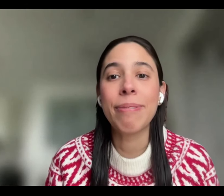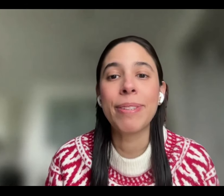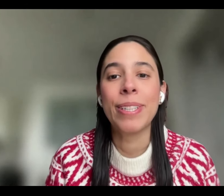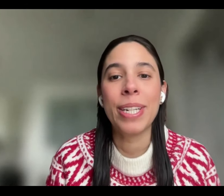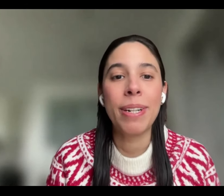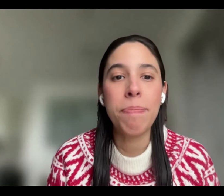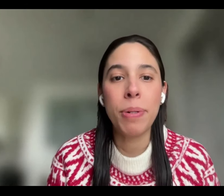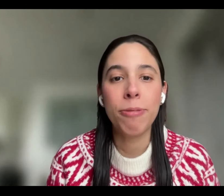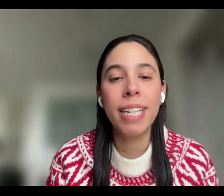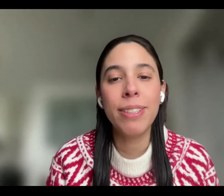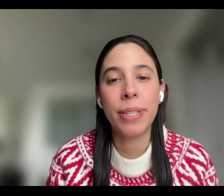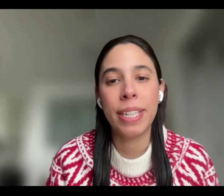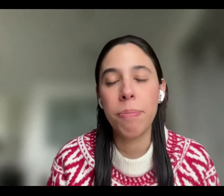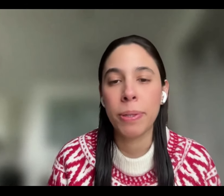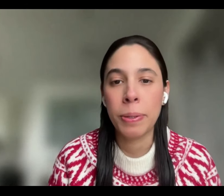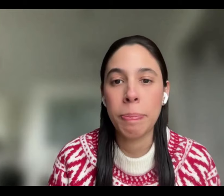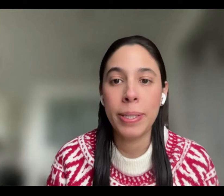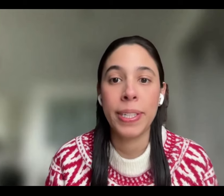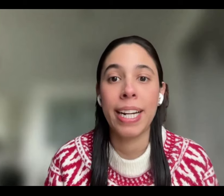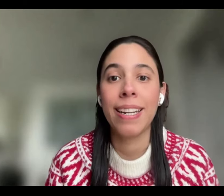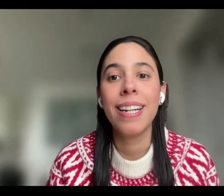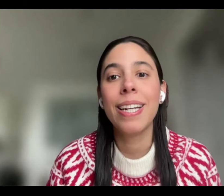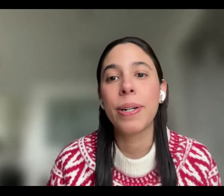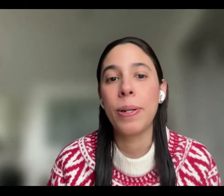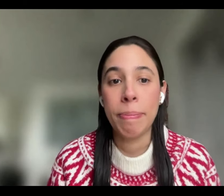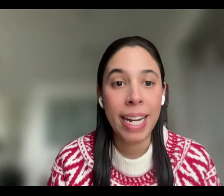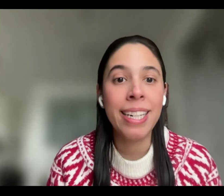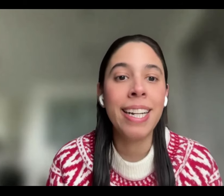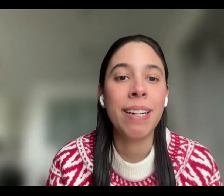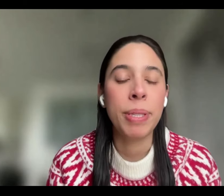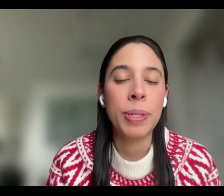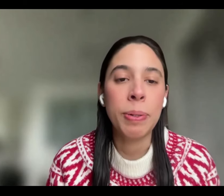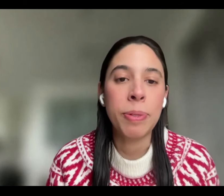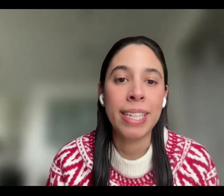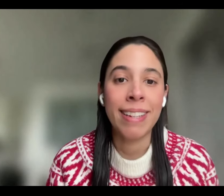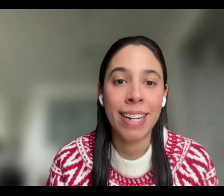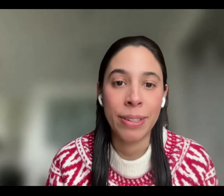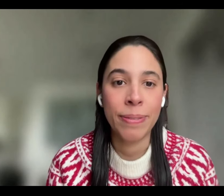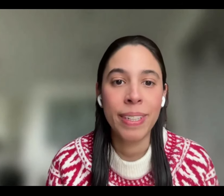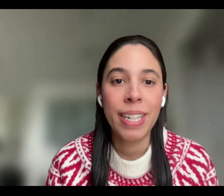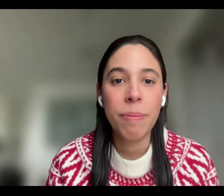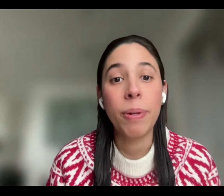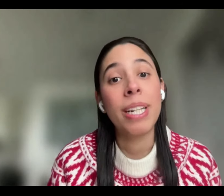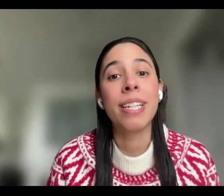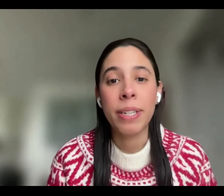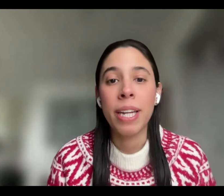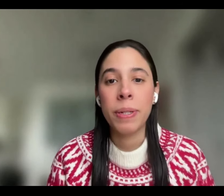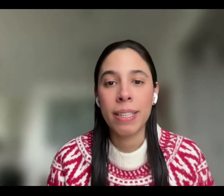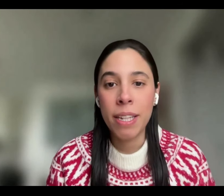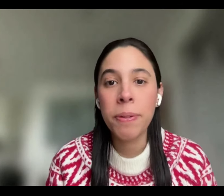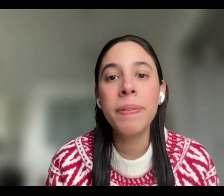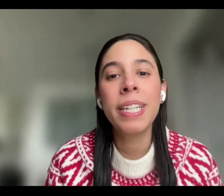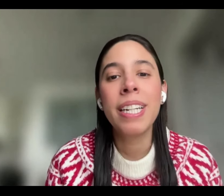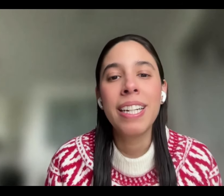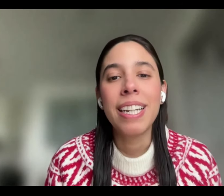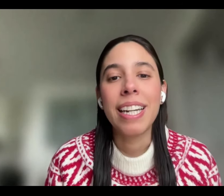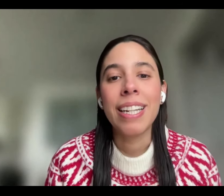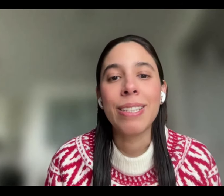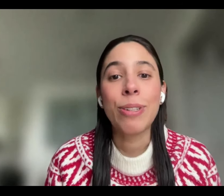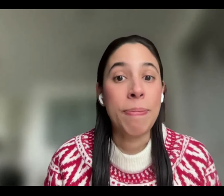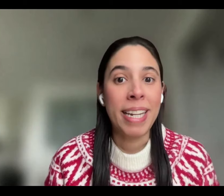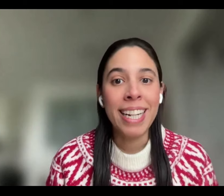Daniela, como lo dijo la profe. Soy terapeuta ocupacional colombiana del ámbito comunitario, político y educativo.